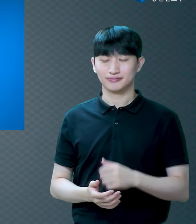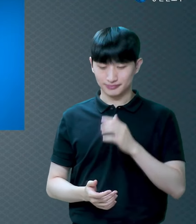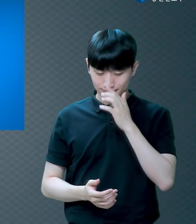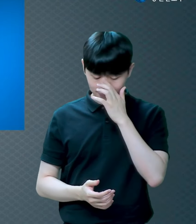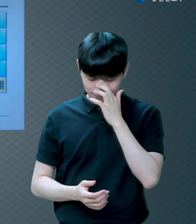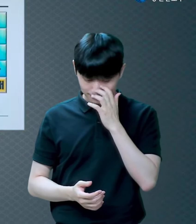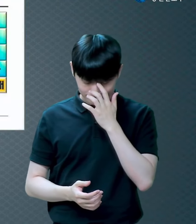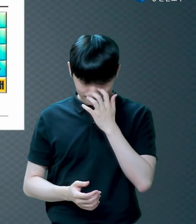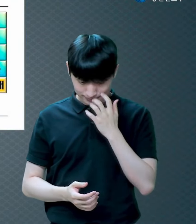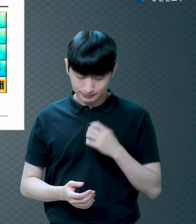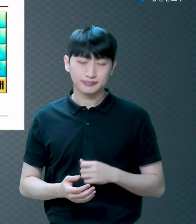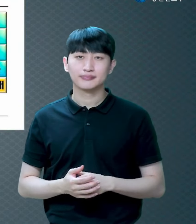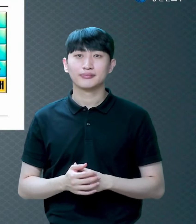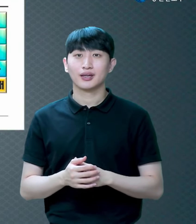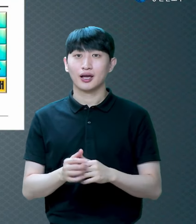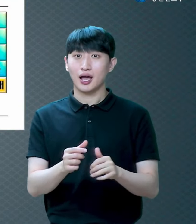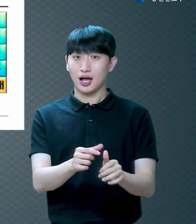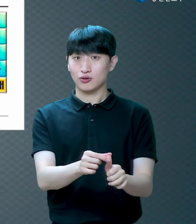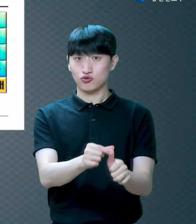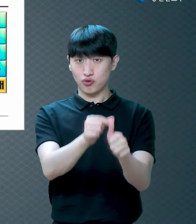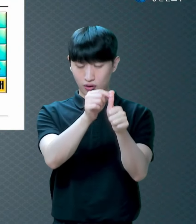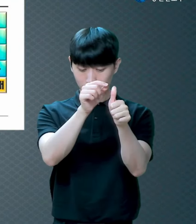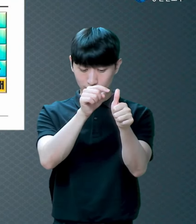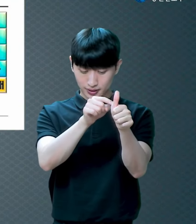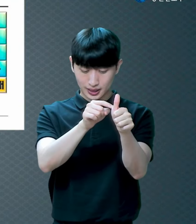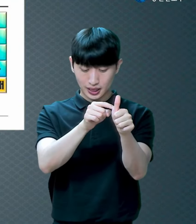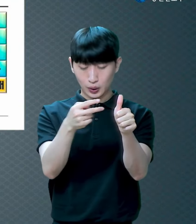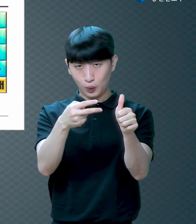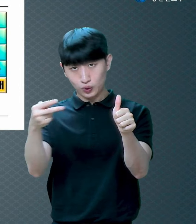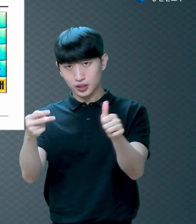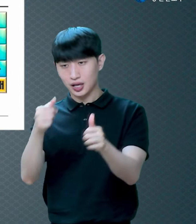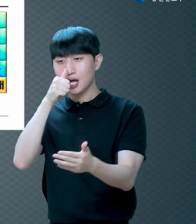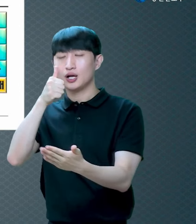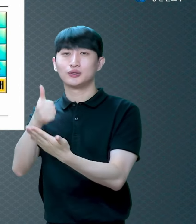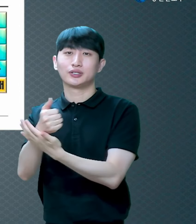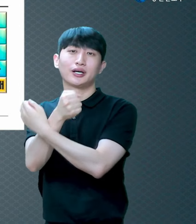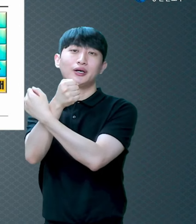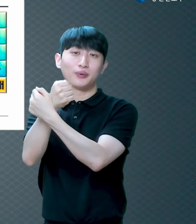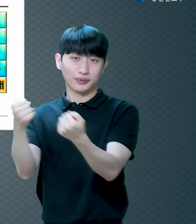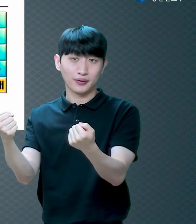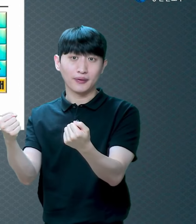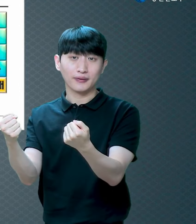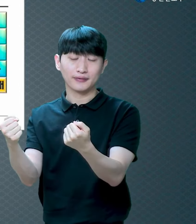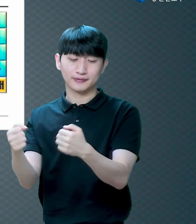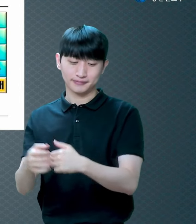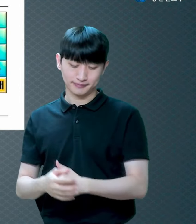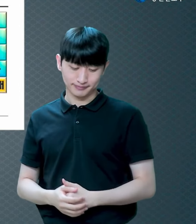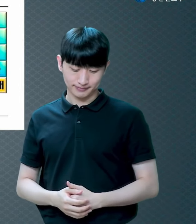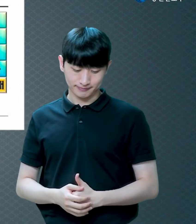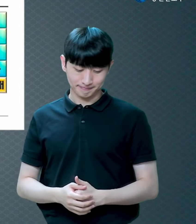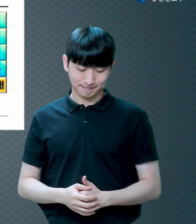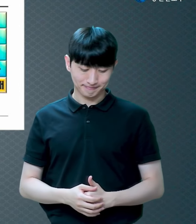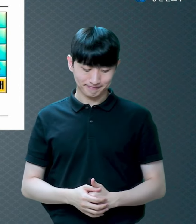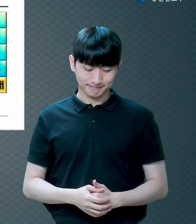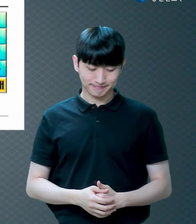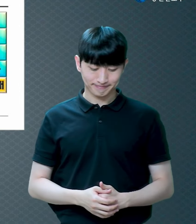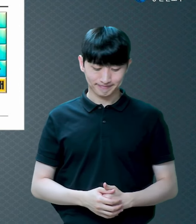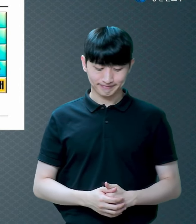구원이라고 하는 것은 죄가 용서됐다 그걸 뜻하는 거예요 또 한 가지는